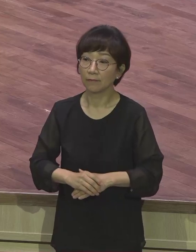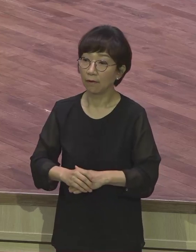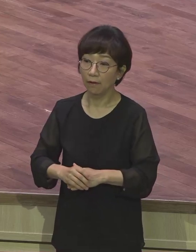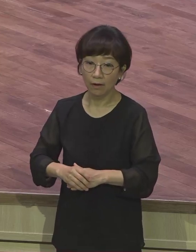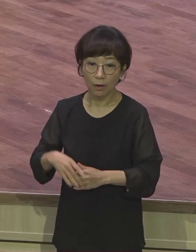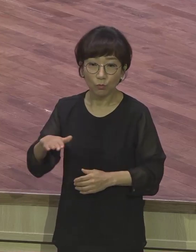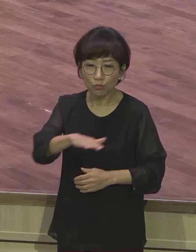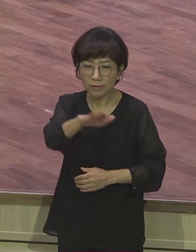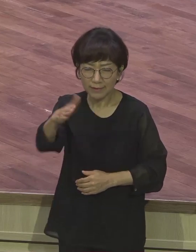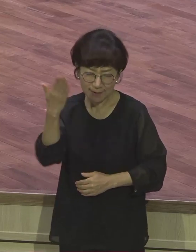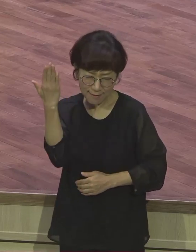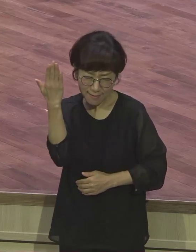어렵다 하는데